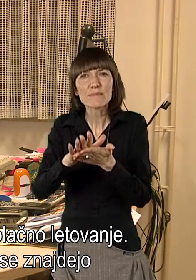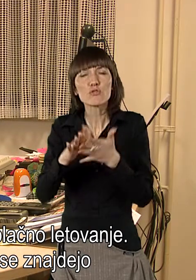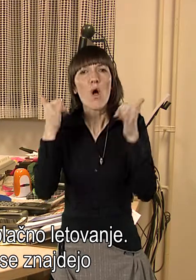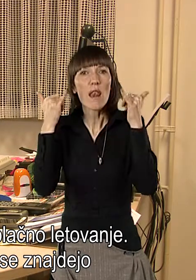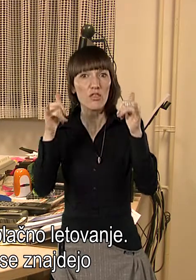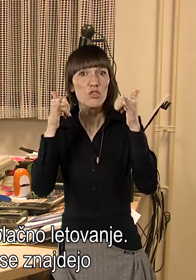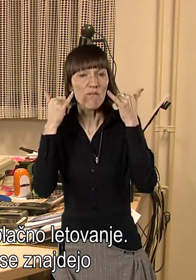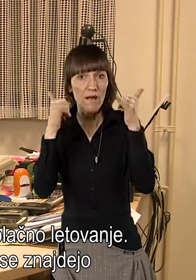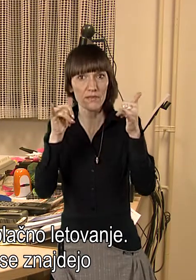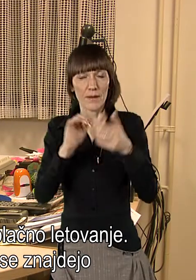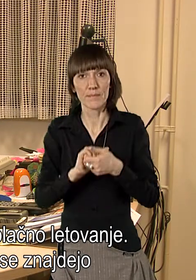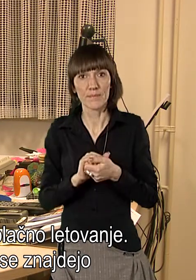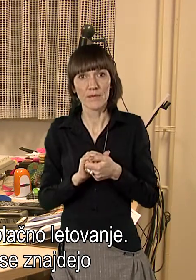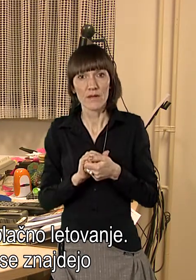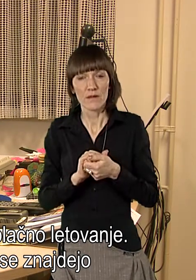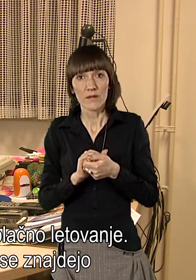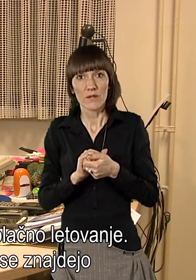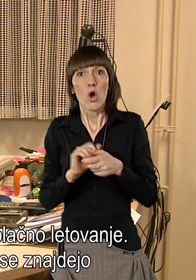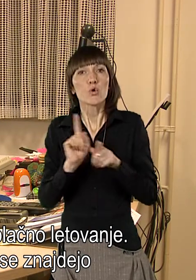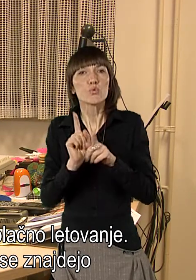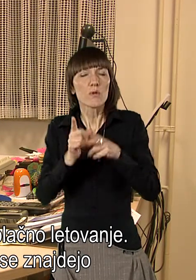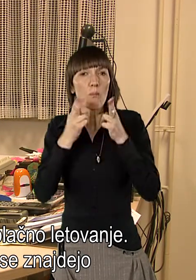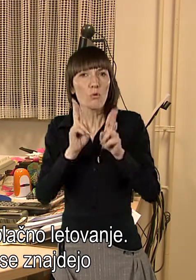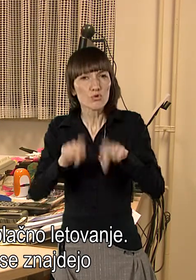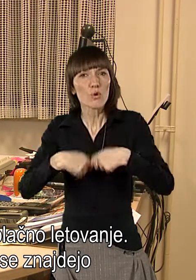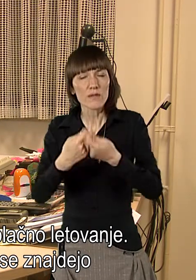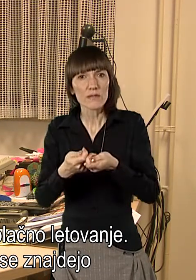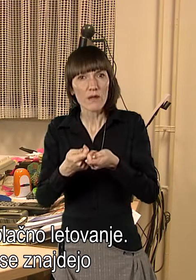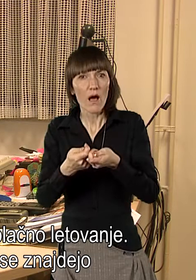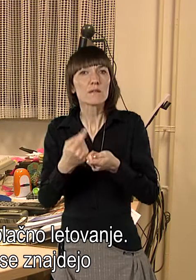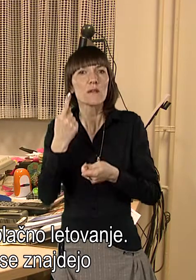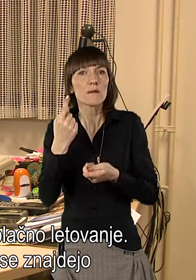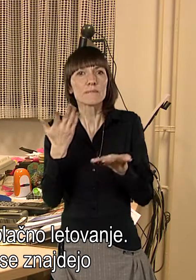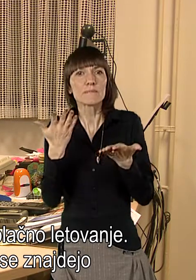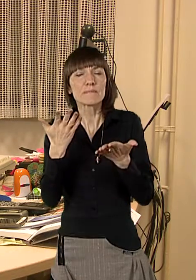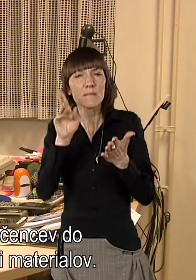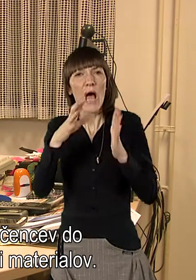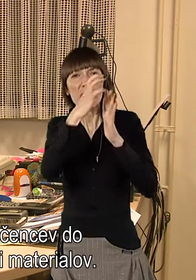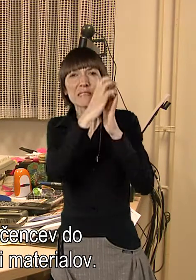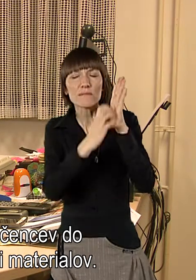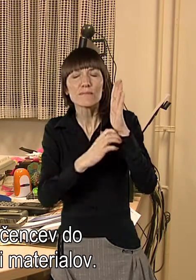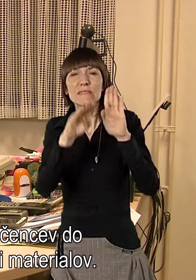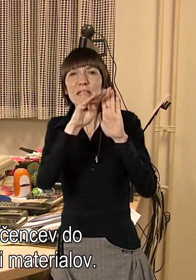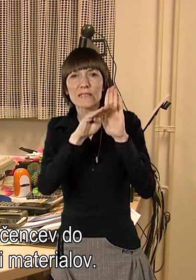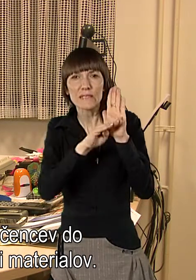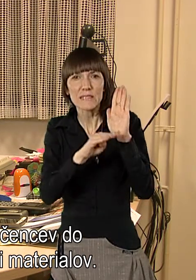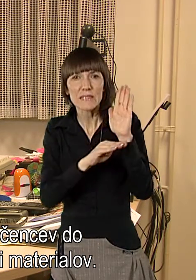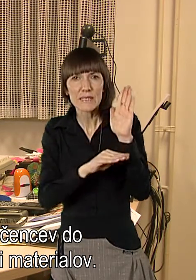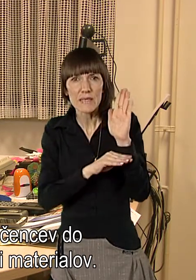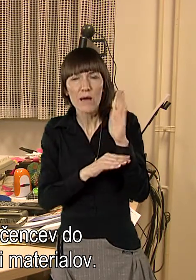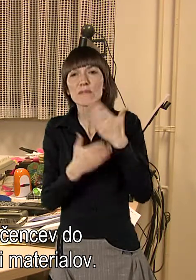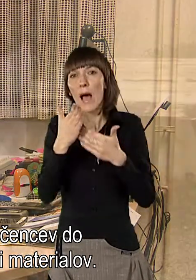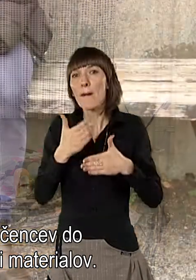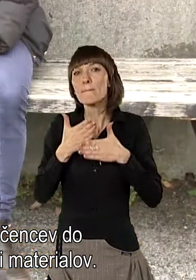brezplačno letovanje. Omogočimo jim to, da se potem znajde na tistem seznamu upravičencom